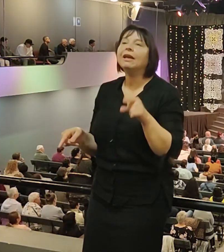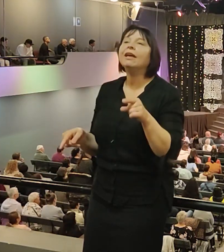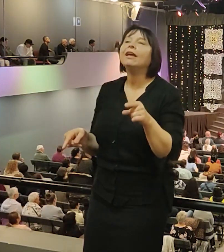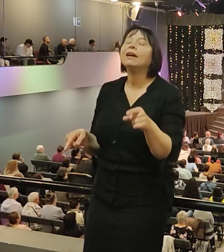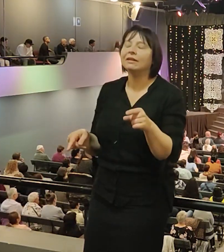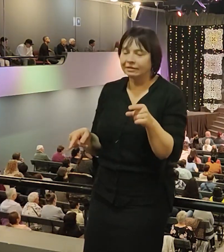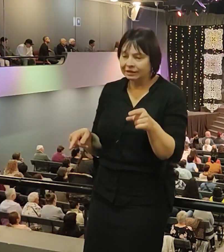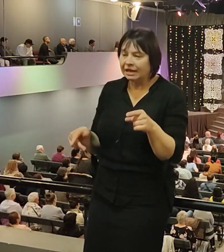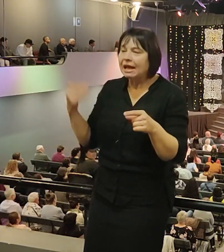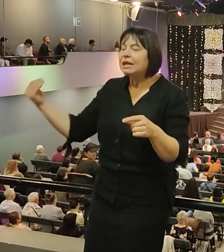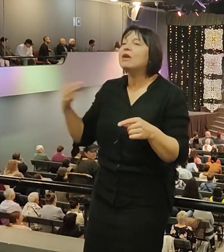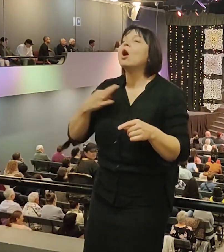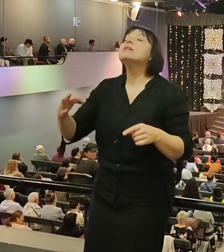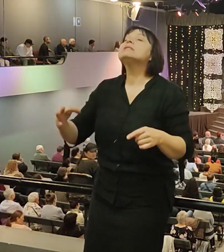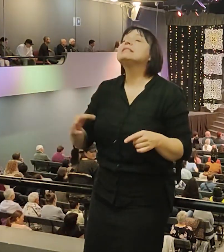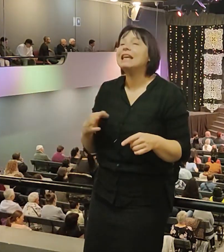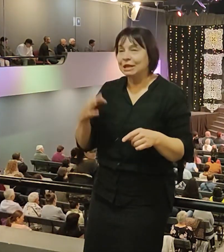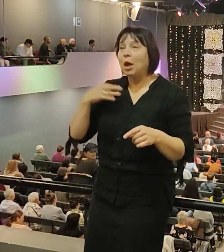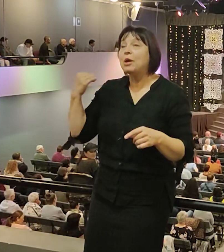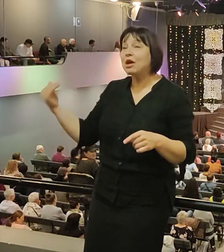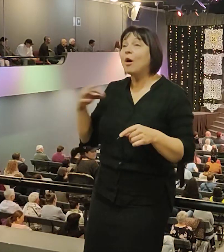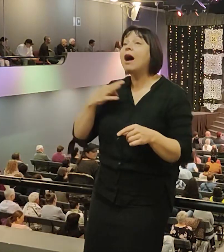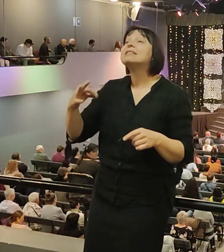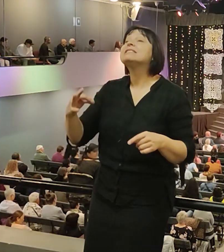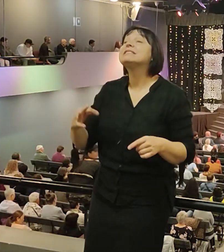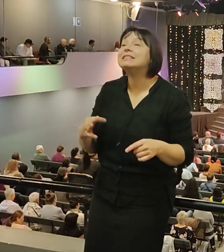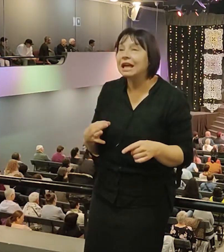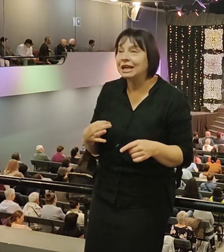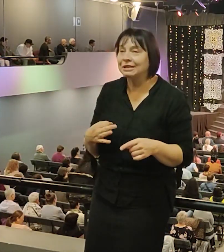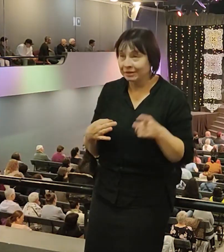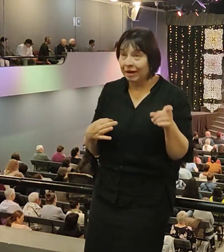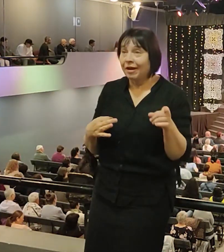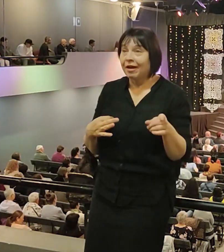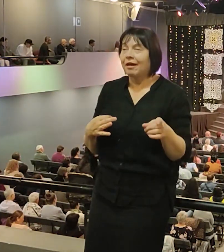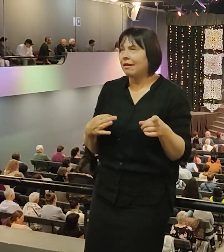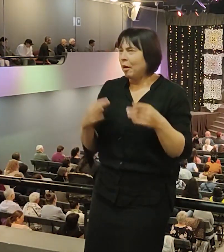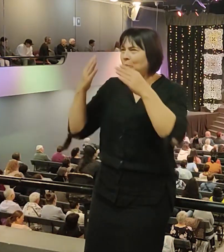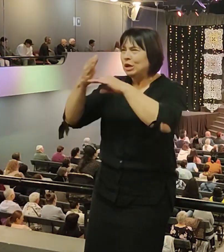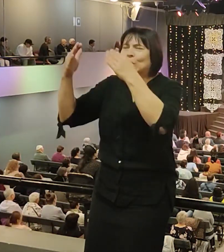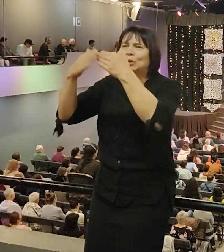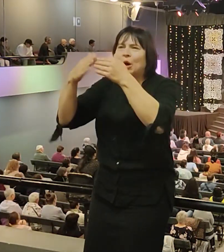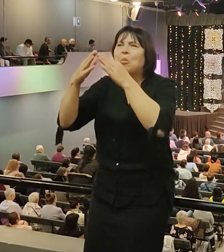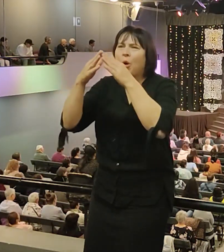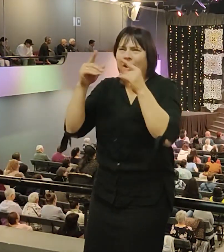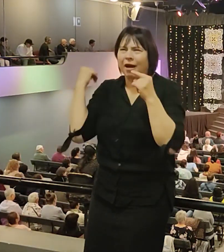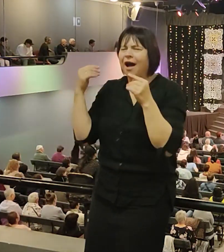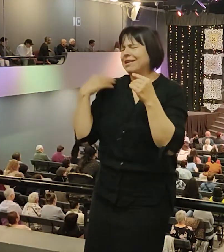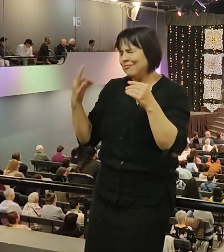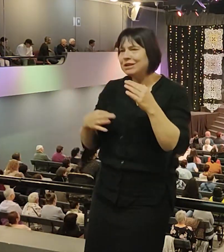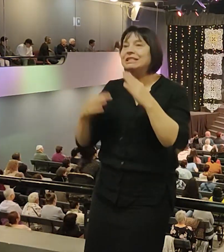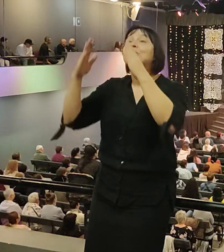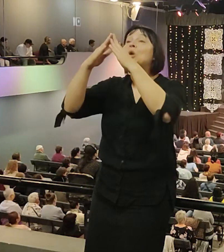Они не забудут. Бог нас не оставит. Я говорю, Господи, это мои, мое наследие. Дай мне. Будьте